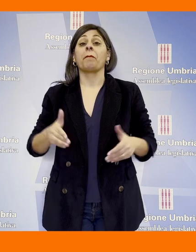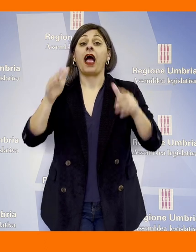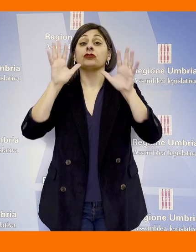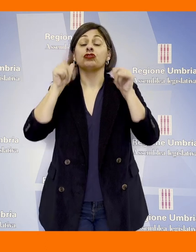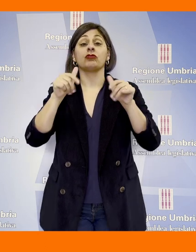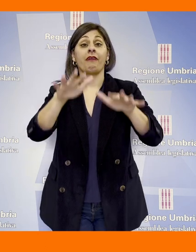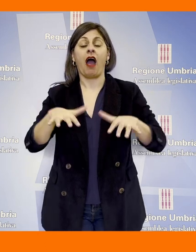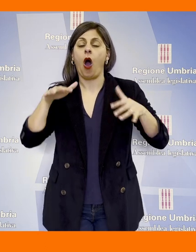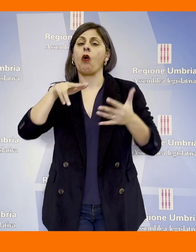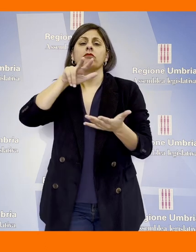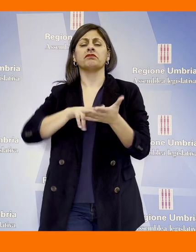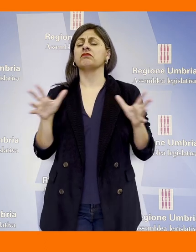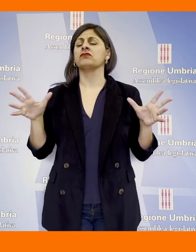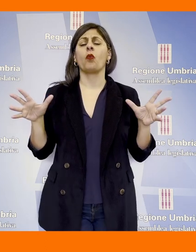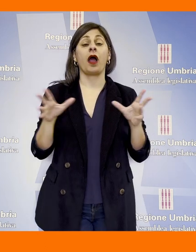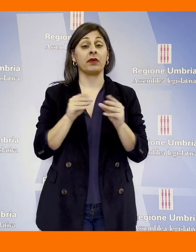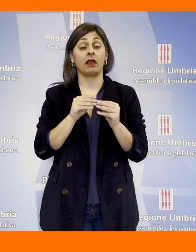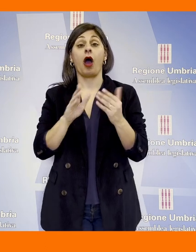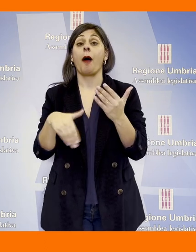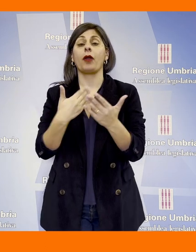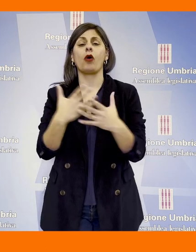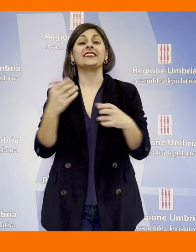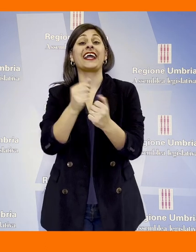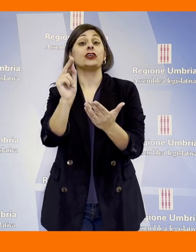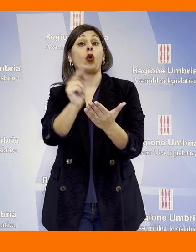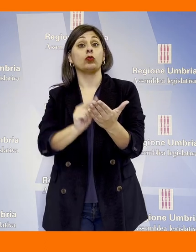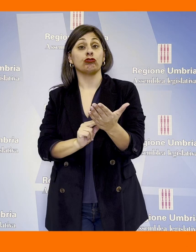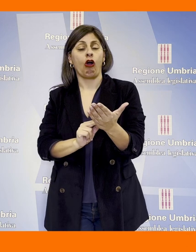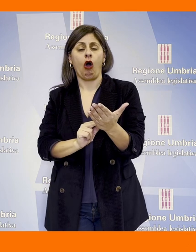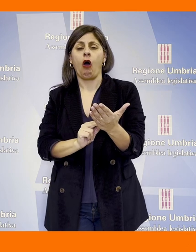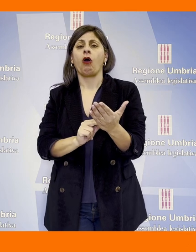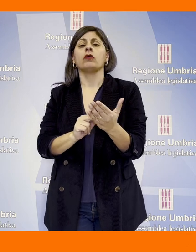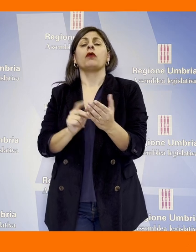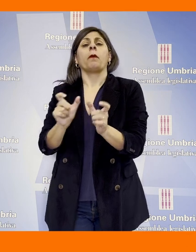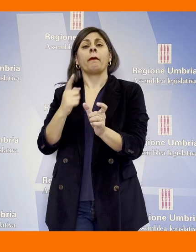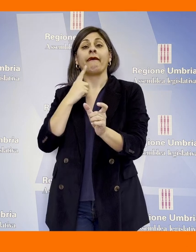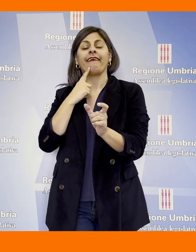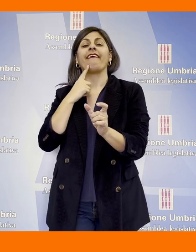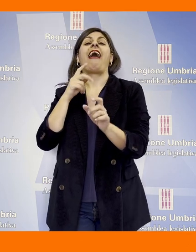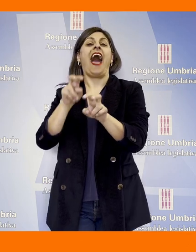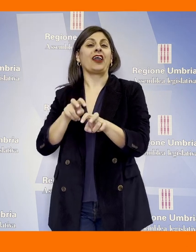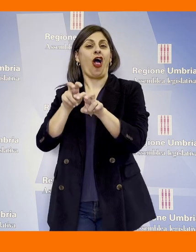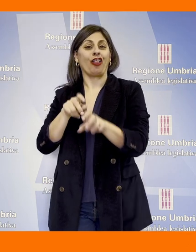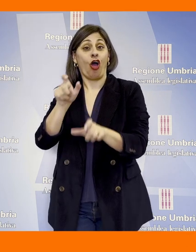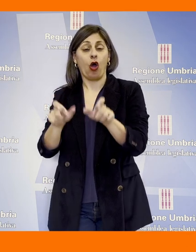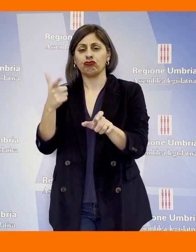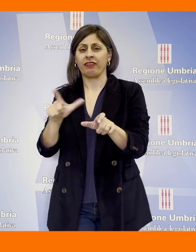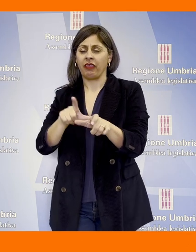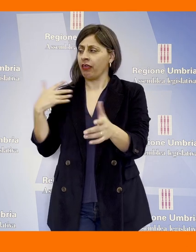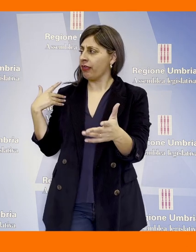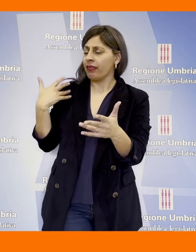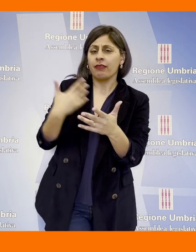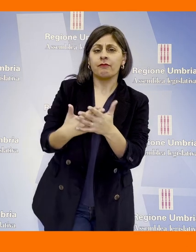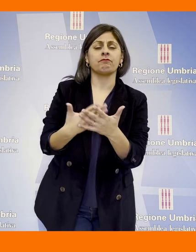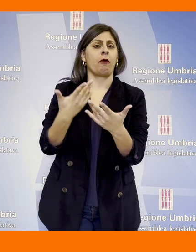Palazzo Cesaroni ha approvato all'unanimità una proposta di risoluzione in favore degli agricoltori che negli ultimi